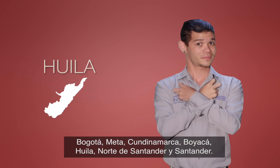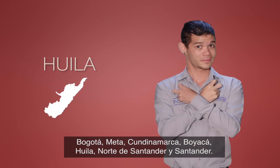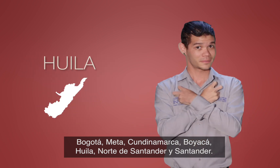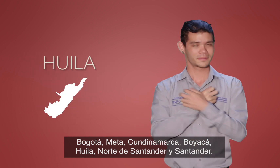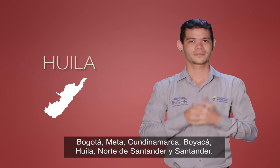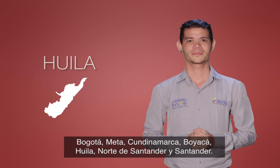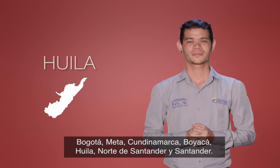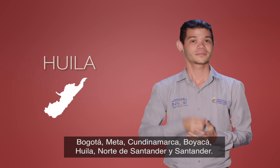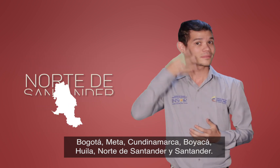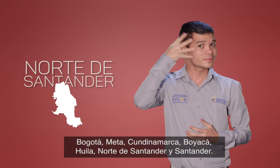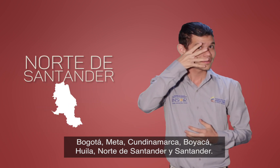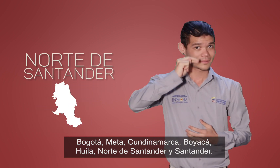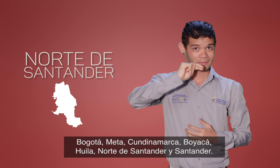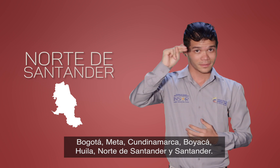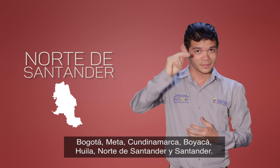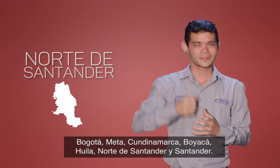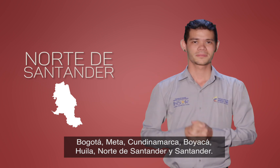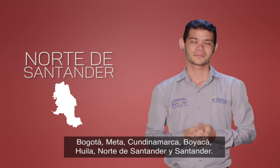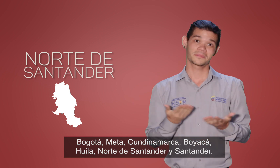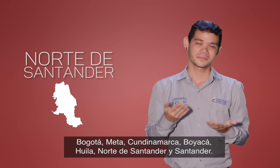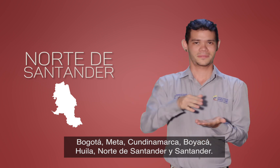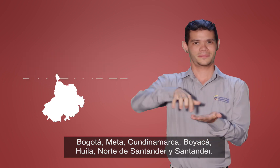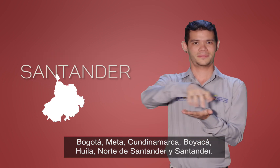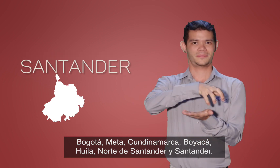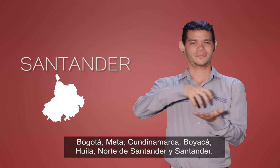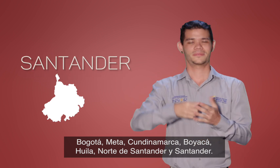Huila, Norte de Santander y Santander.